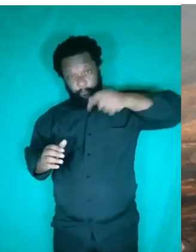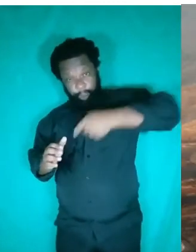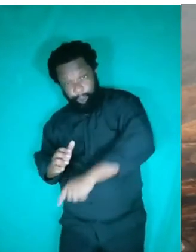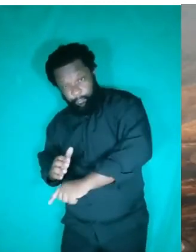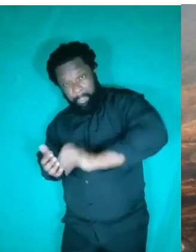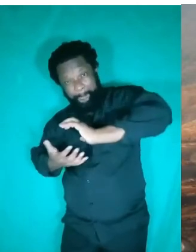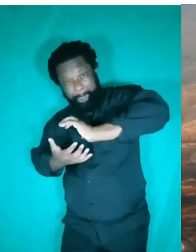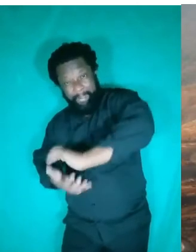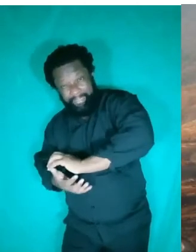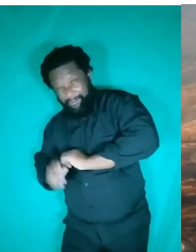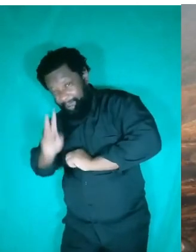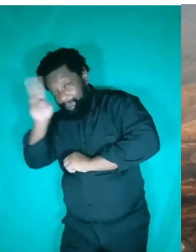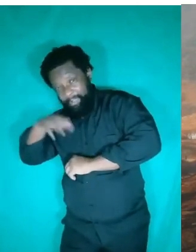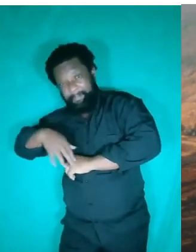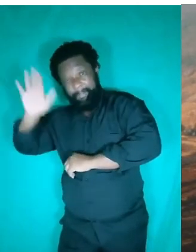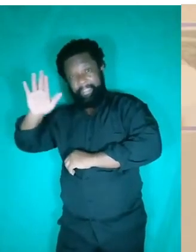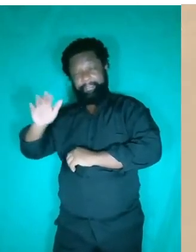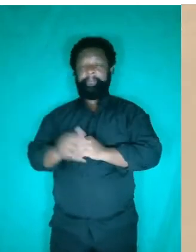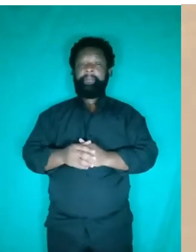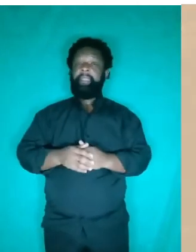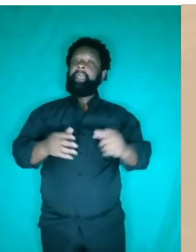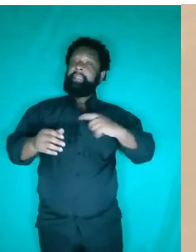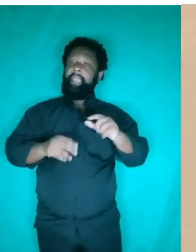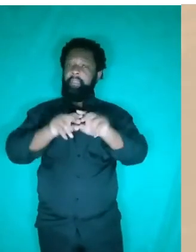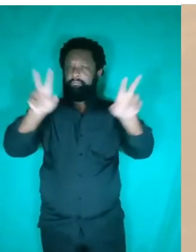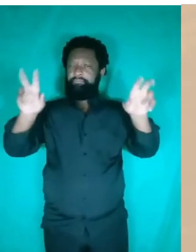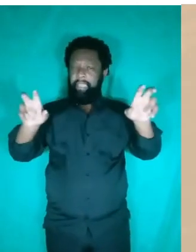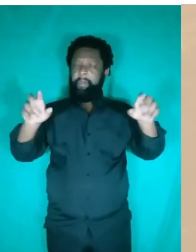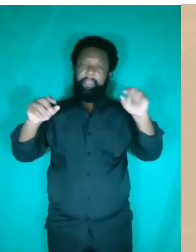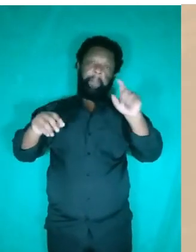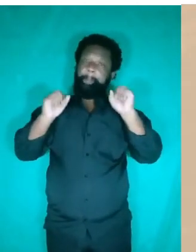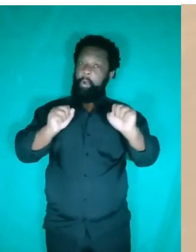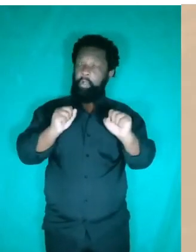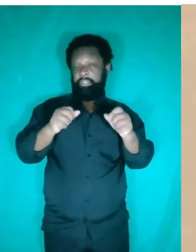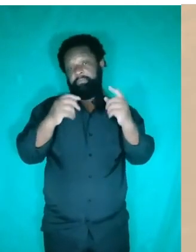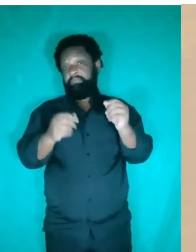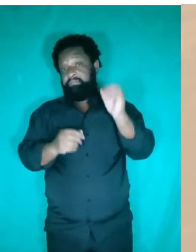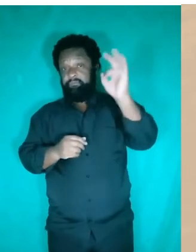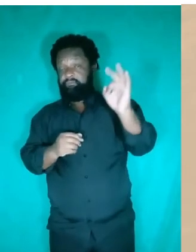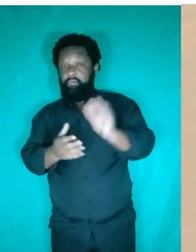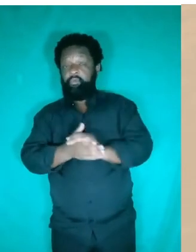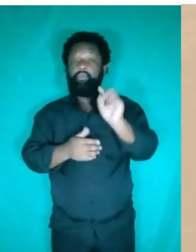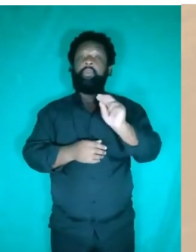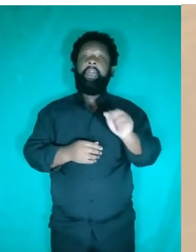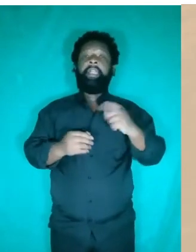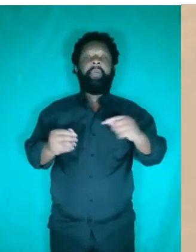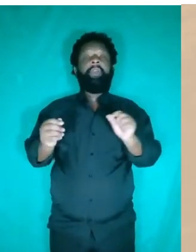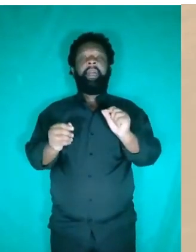Tem um tema aqui que eu gostaria de abordar, que possivelmente seja passível de uma abordagem, quem sabe. A relação que existe